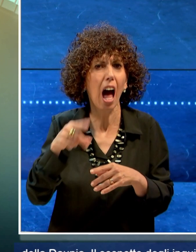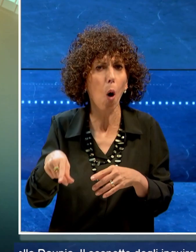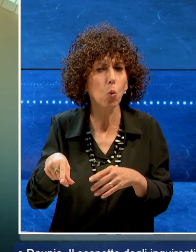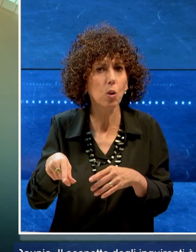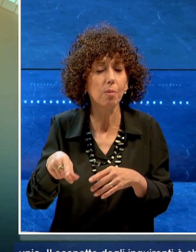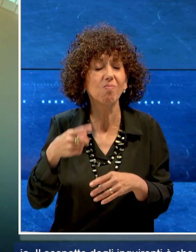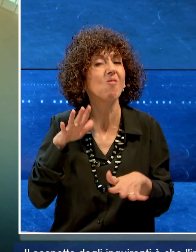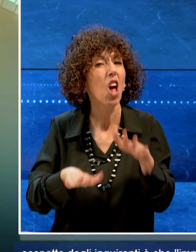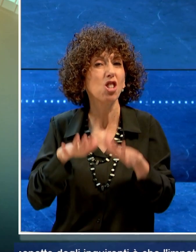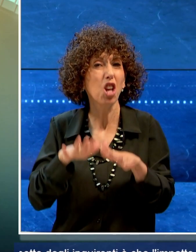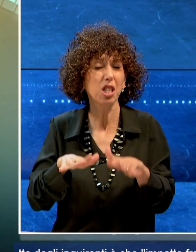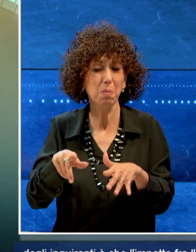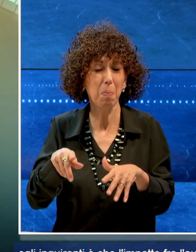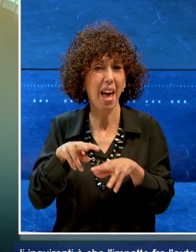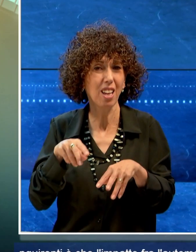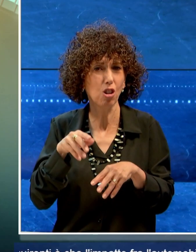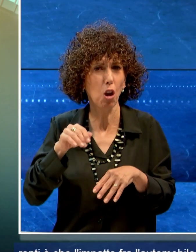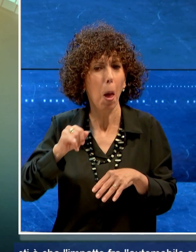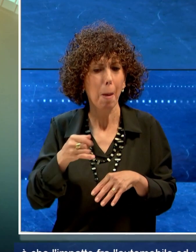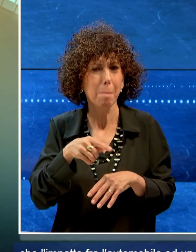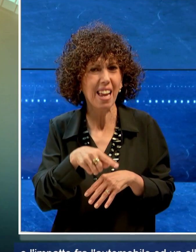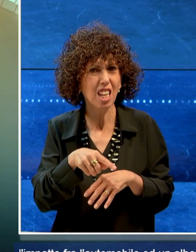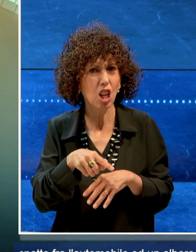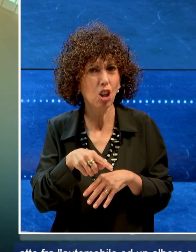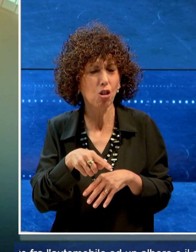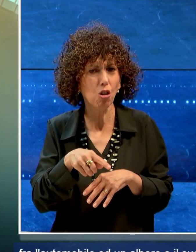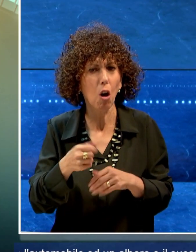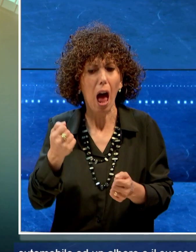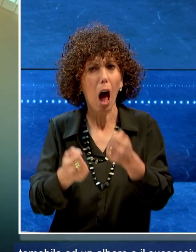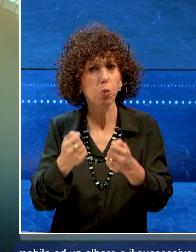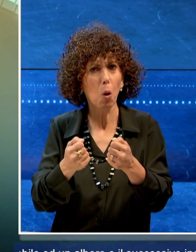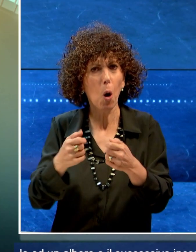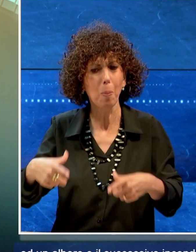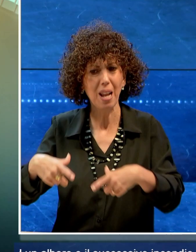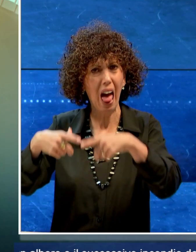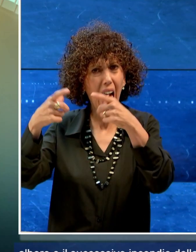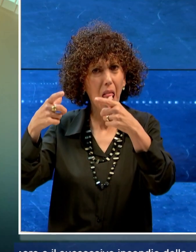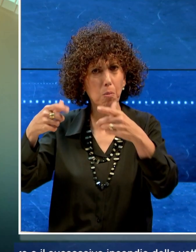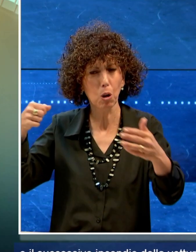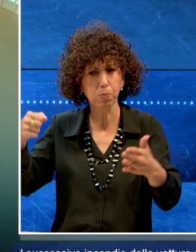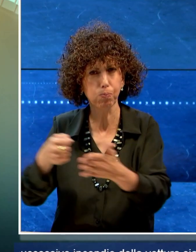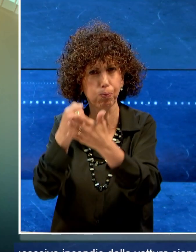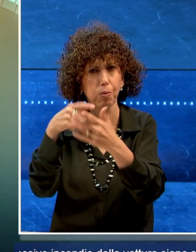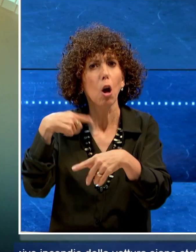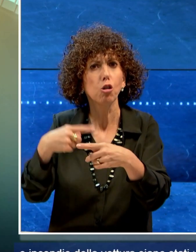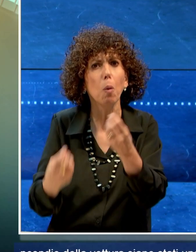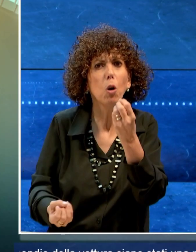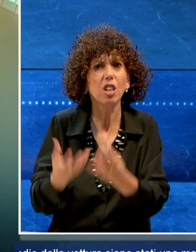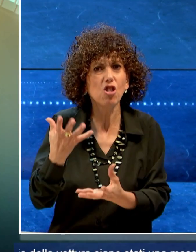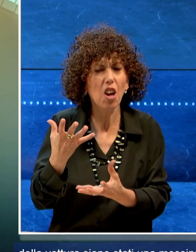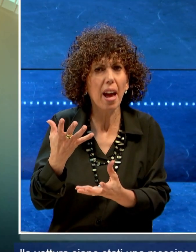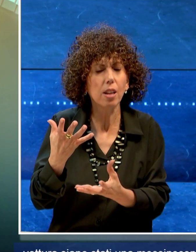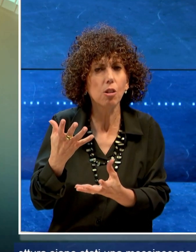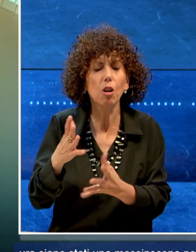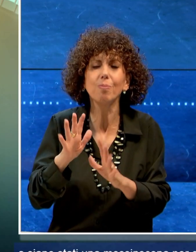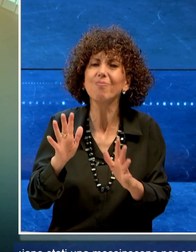Il sospetto degli inquirenti è che l'impatto fra l'automobile ed un albero e il successivo incendio della vettura siano